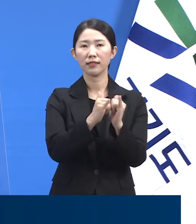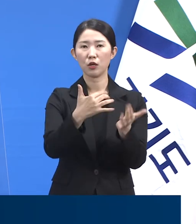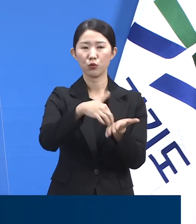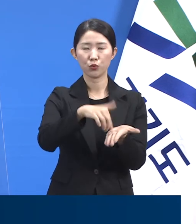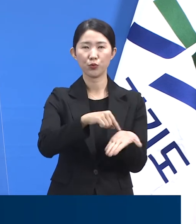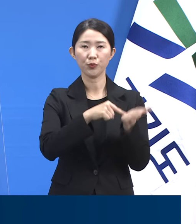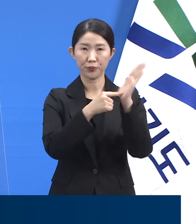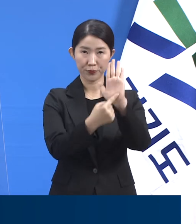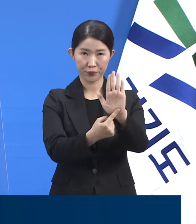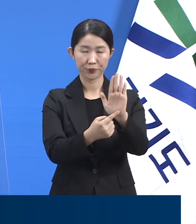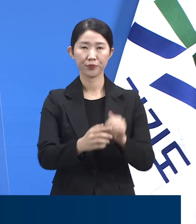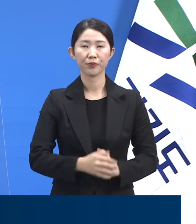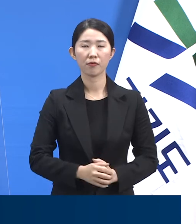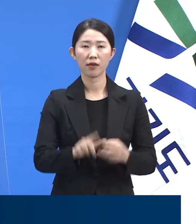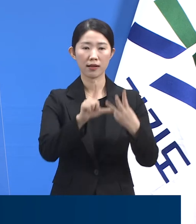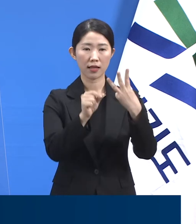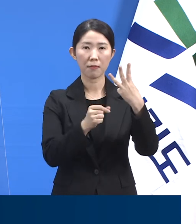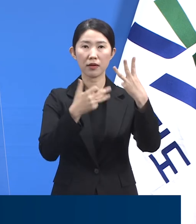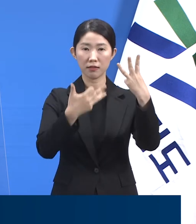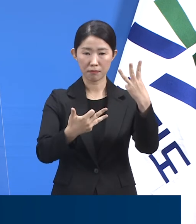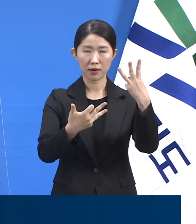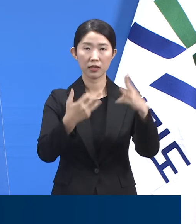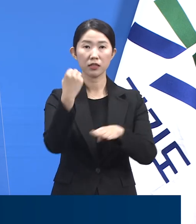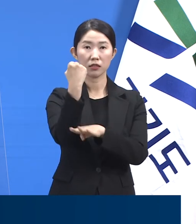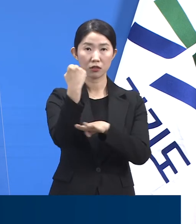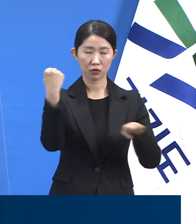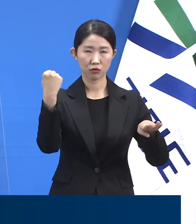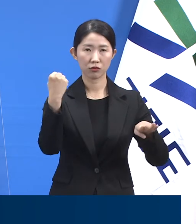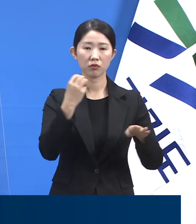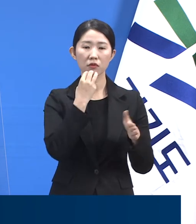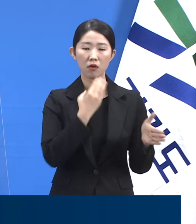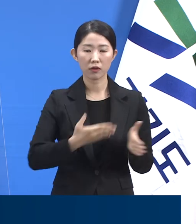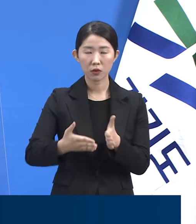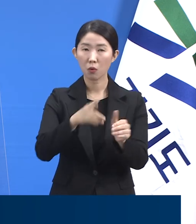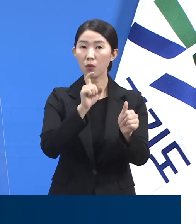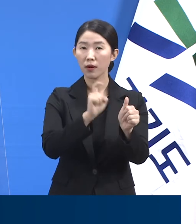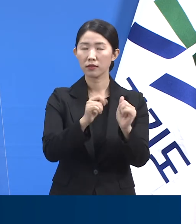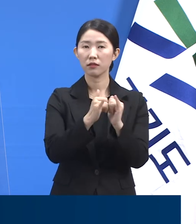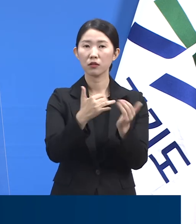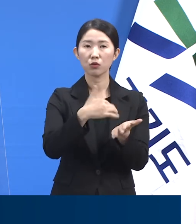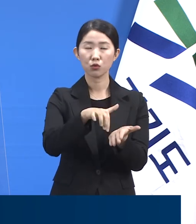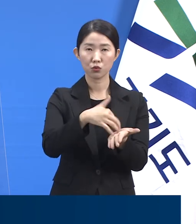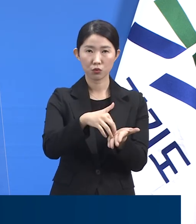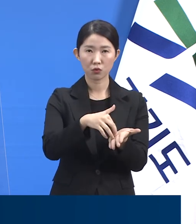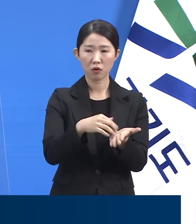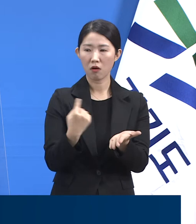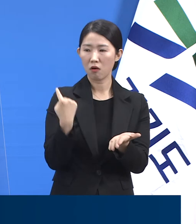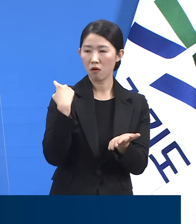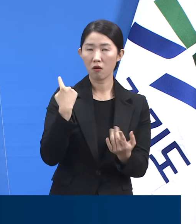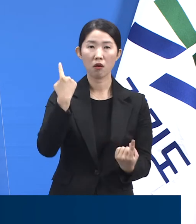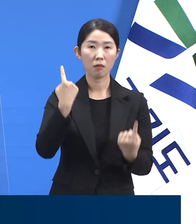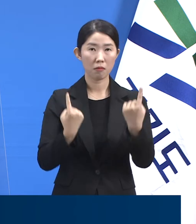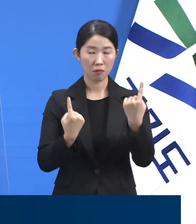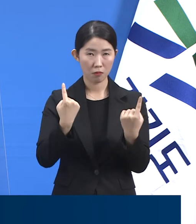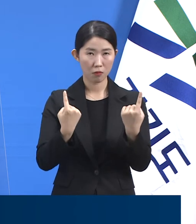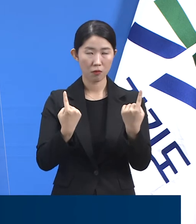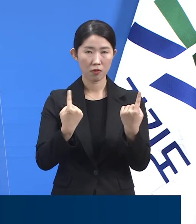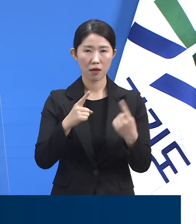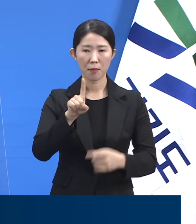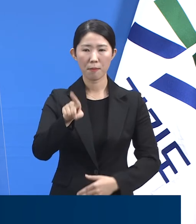현황입니다. 3월 18일 0시 기준 경기도의 확진자 수는 전일 오전 0시 대비